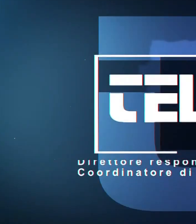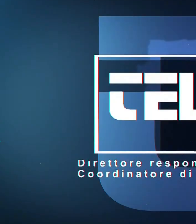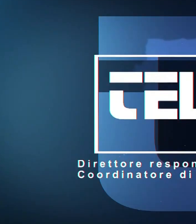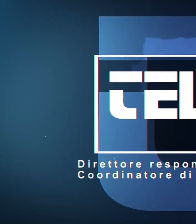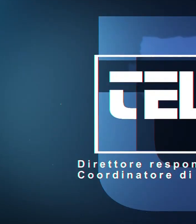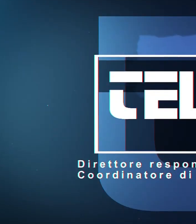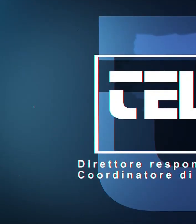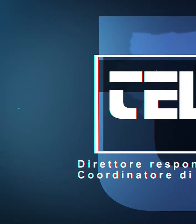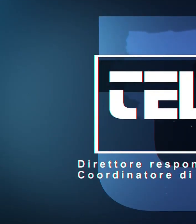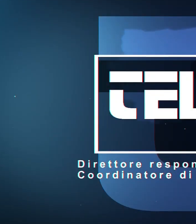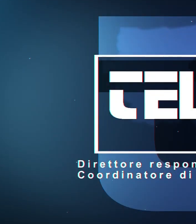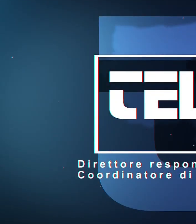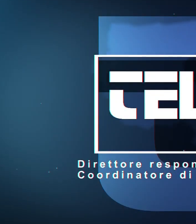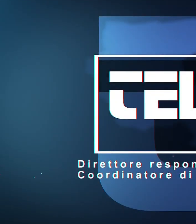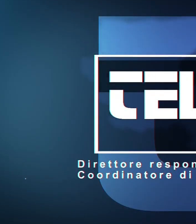Grazie a tutti.